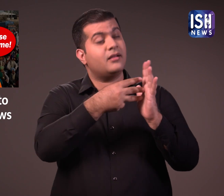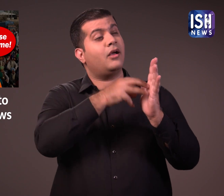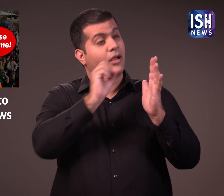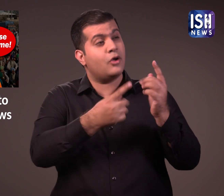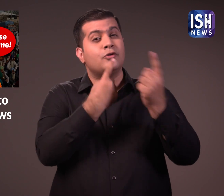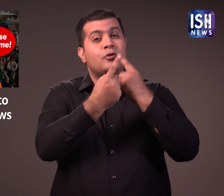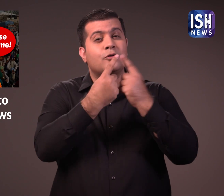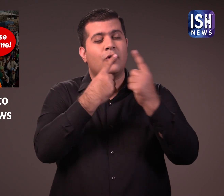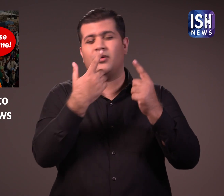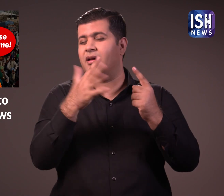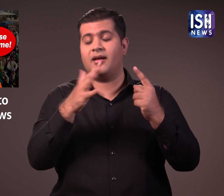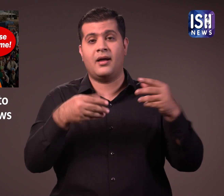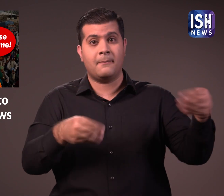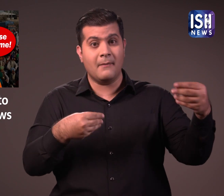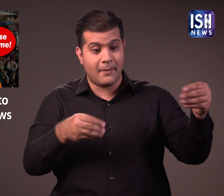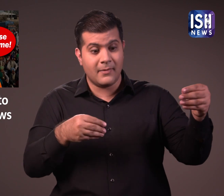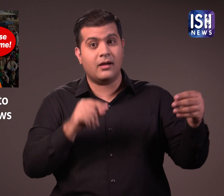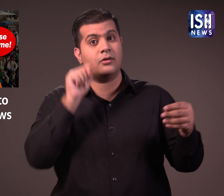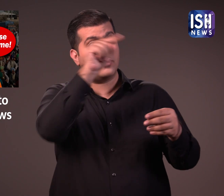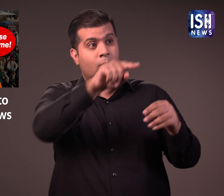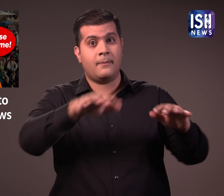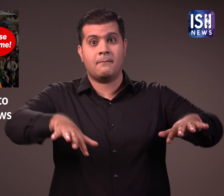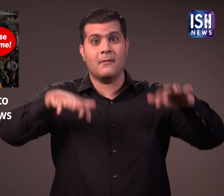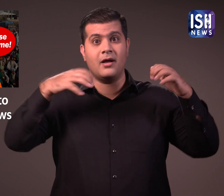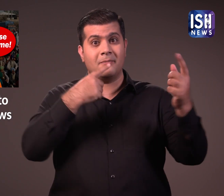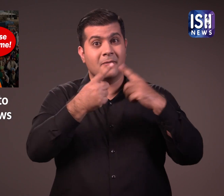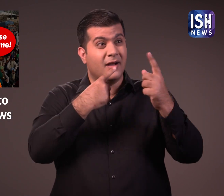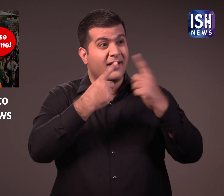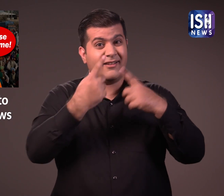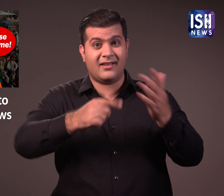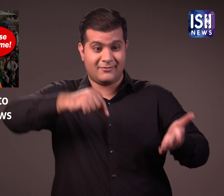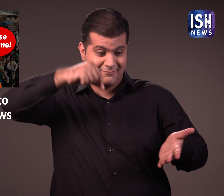जब तक संसत में अधिकारिक तौर पर तीनों कानूनों को वापस नहीं लिया जाता है